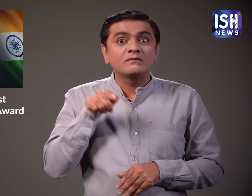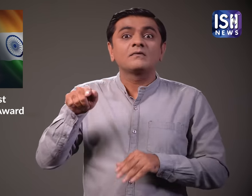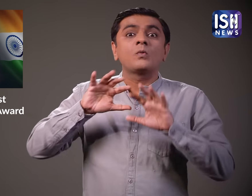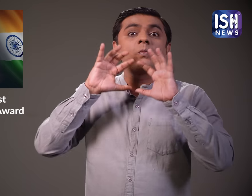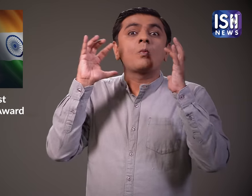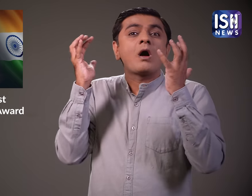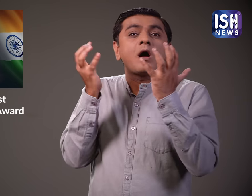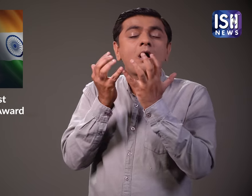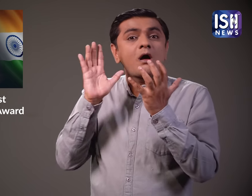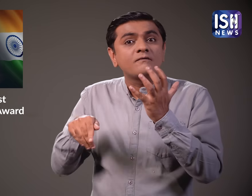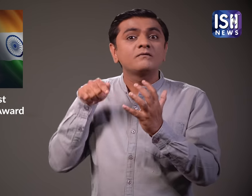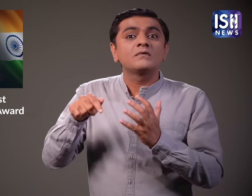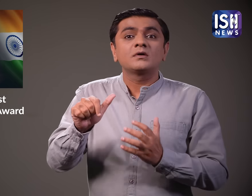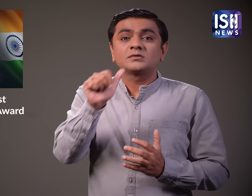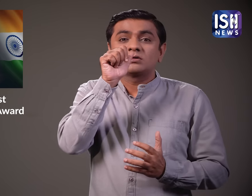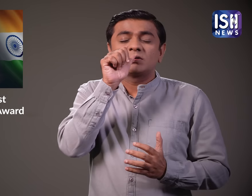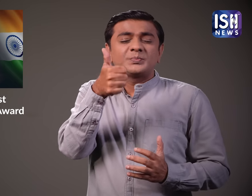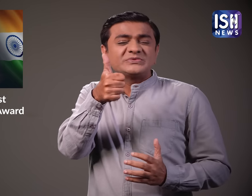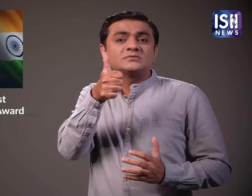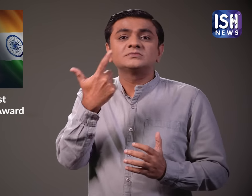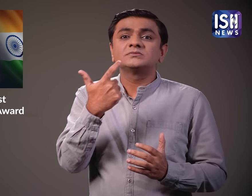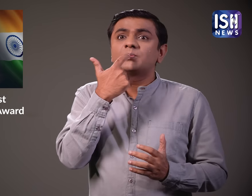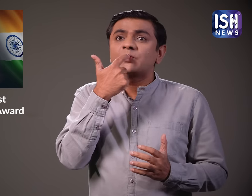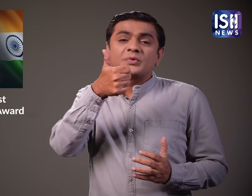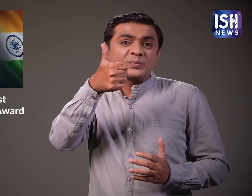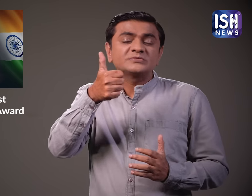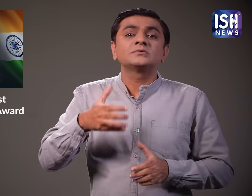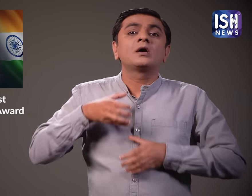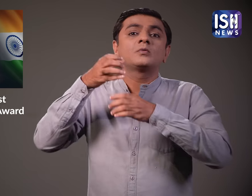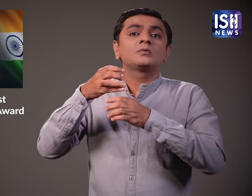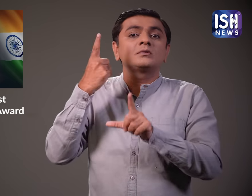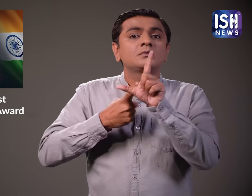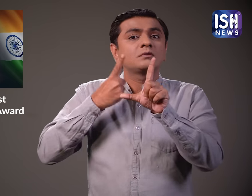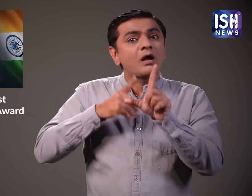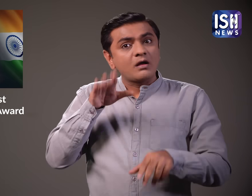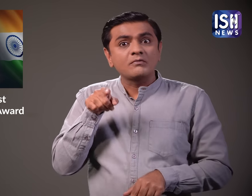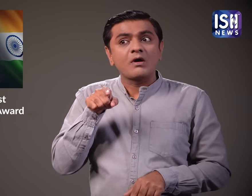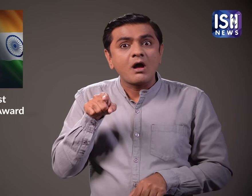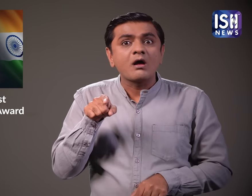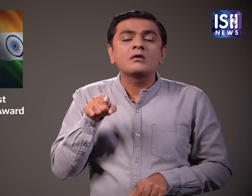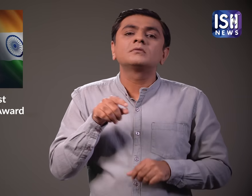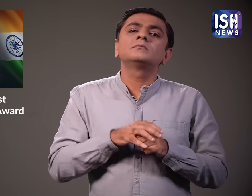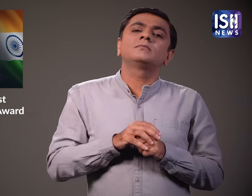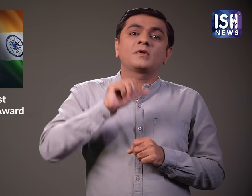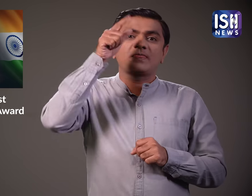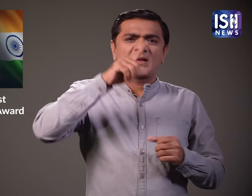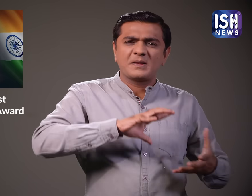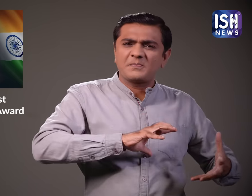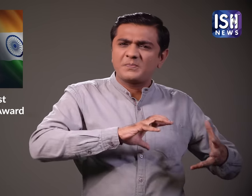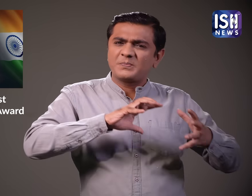इसी तरह विस्की ओफ दो वर्ल्ड अवार्ट्स भी है जो हर साल आयोज़त किये जाते है इंद्री विस्की